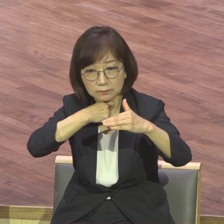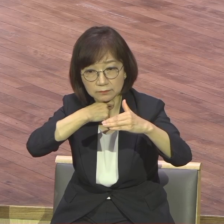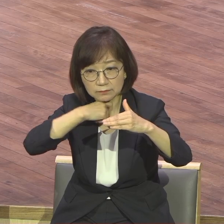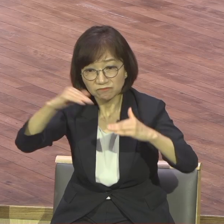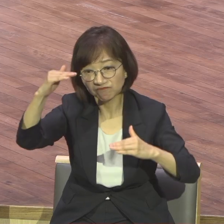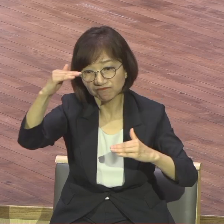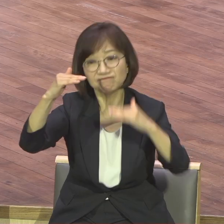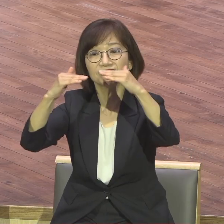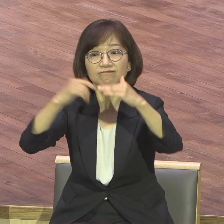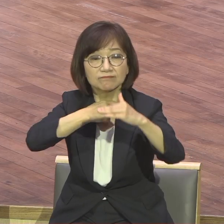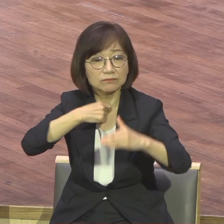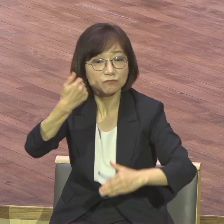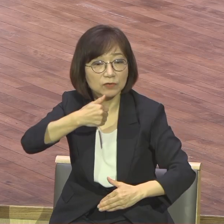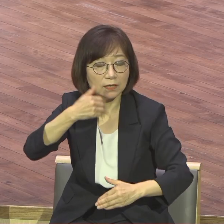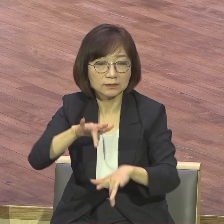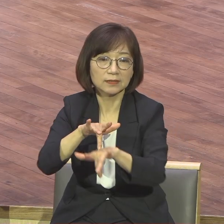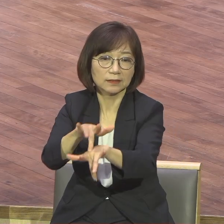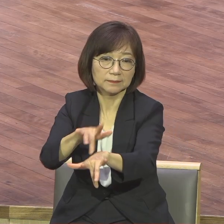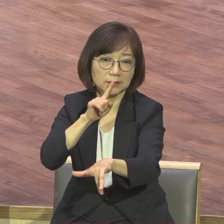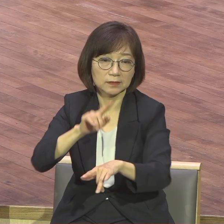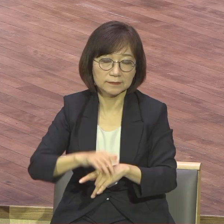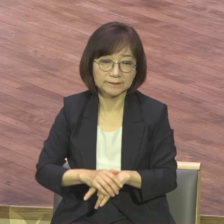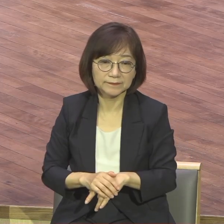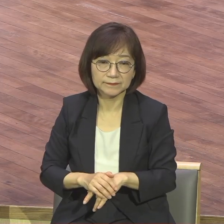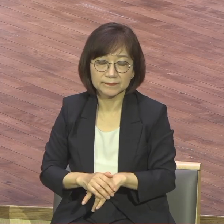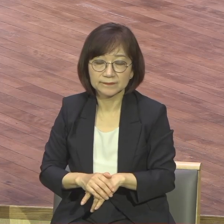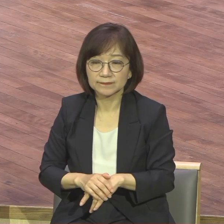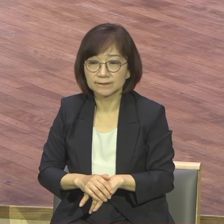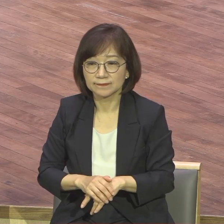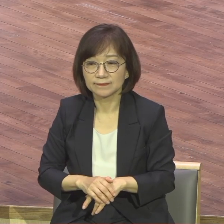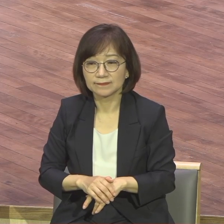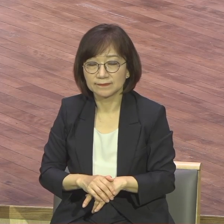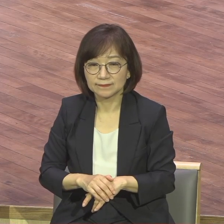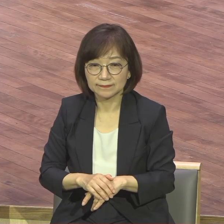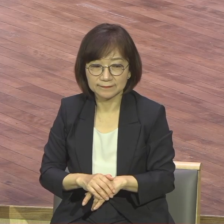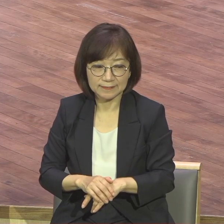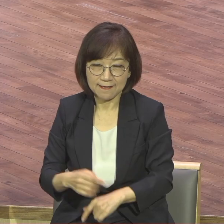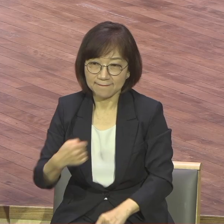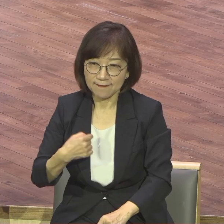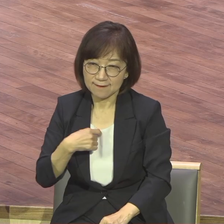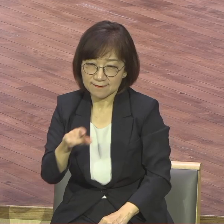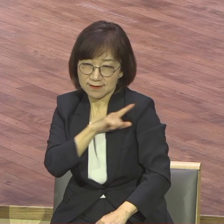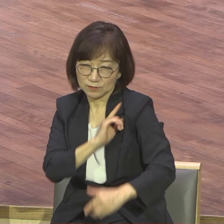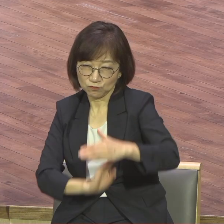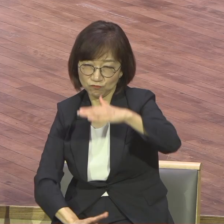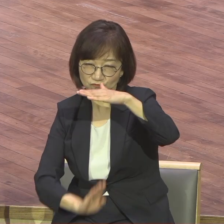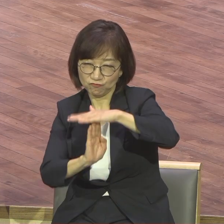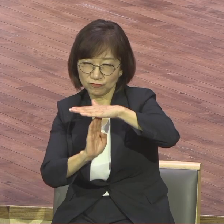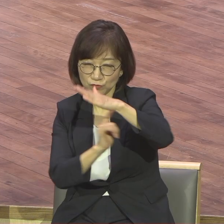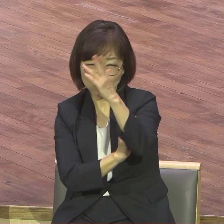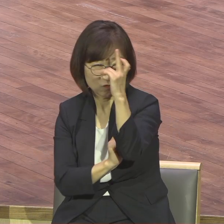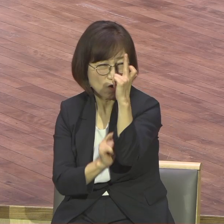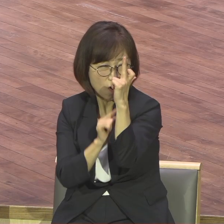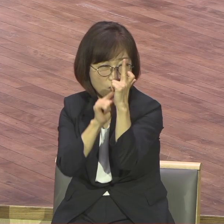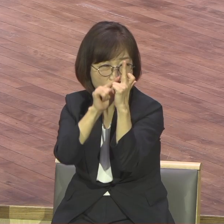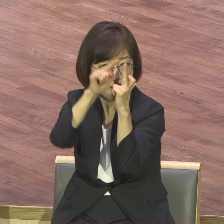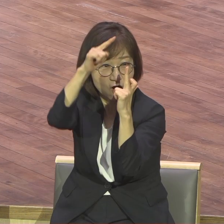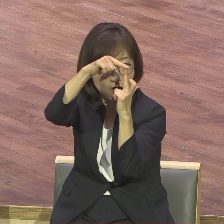이게 사단이 하는 말이에요 사단이 주는 마음이에요 내가 제일 높은 내가 전부 다 나